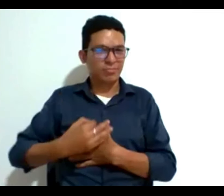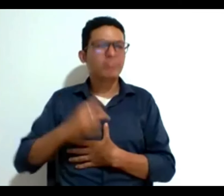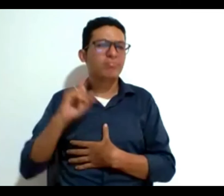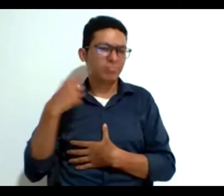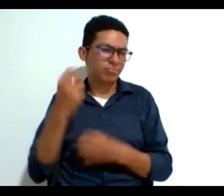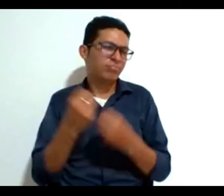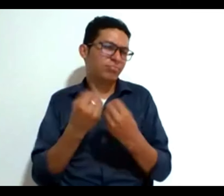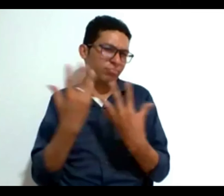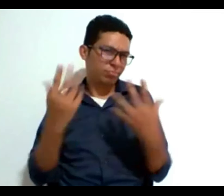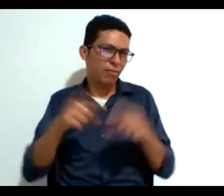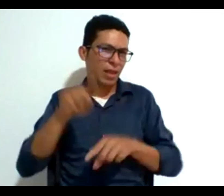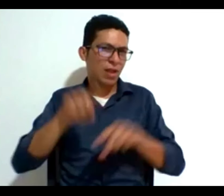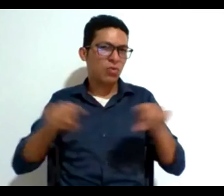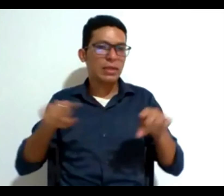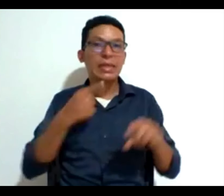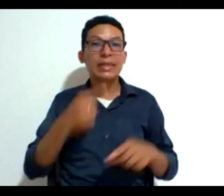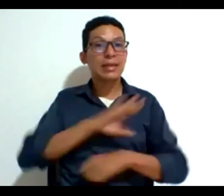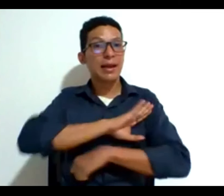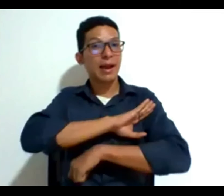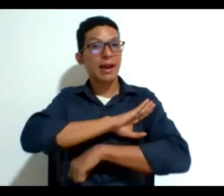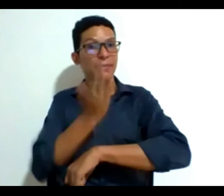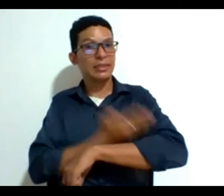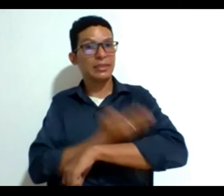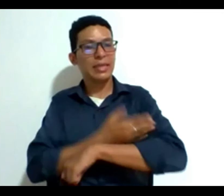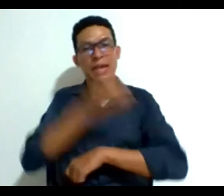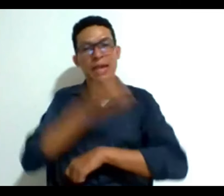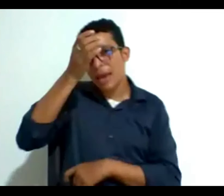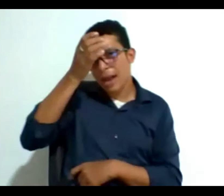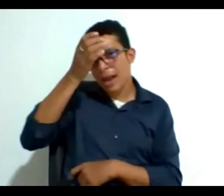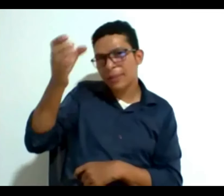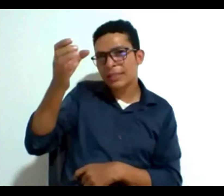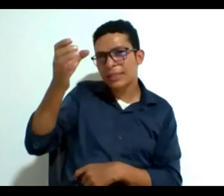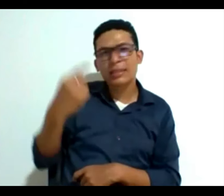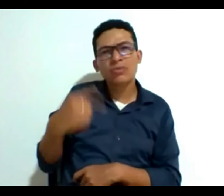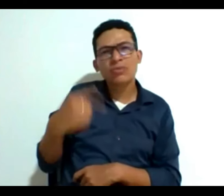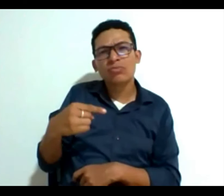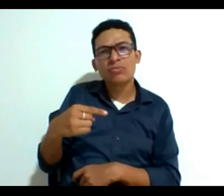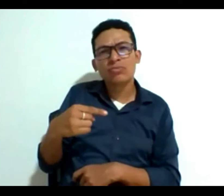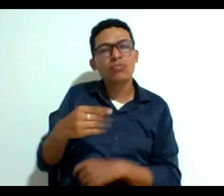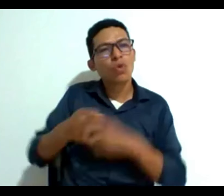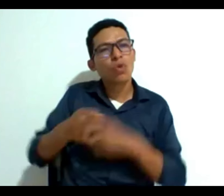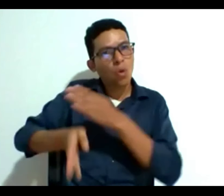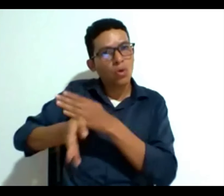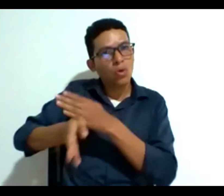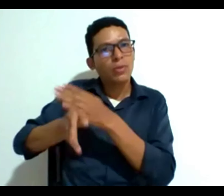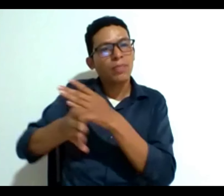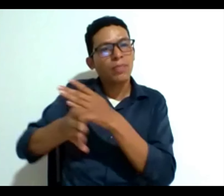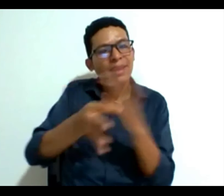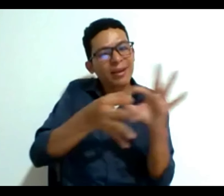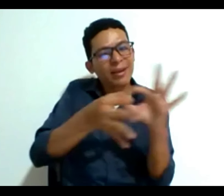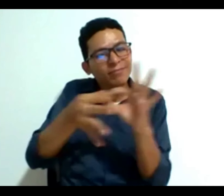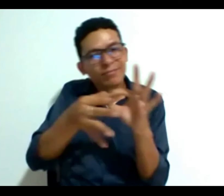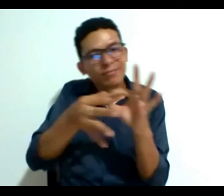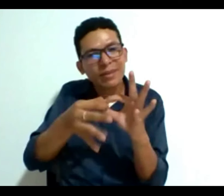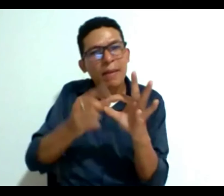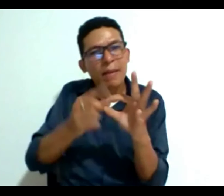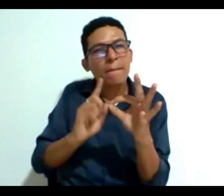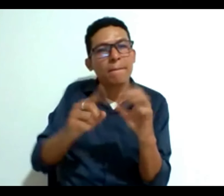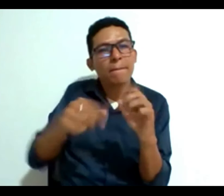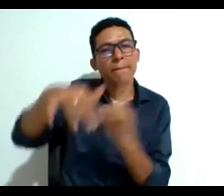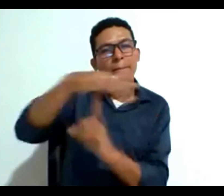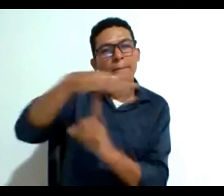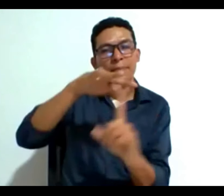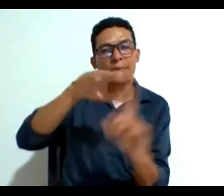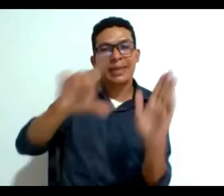bioticistas que hablan que la capacidad es un concepto que es continuo y que por lo general se asocia más al